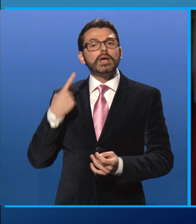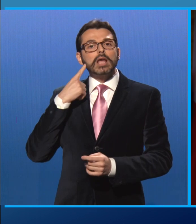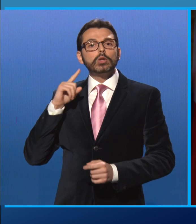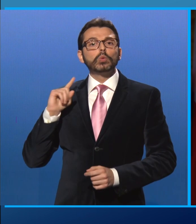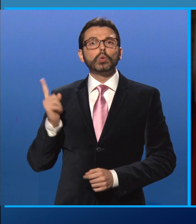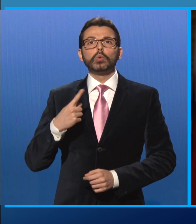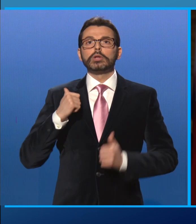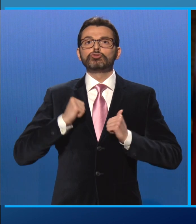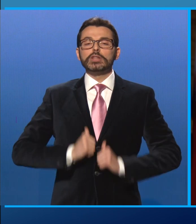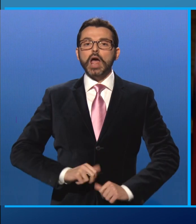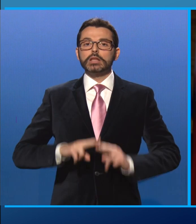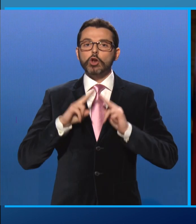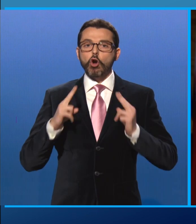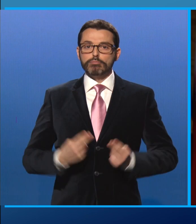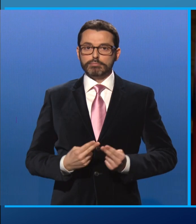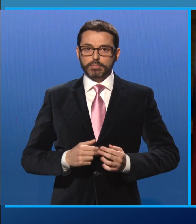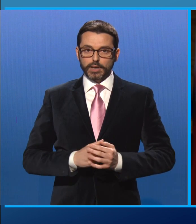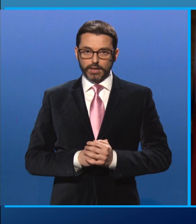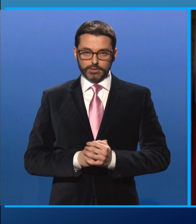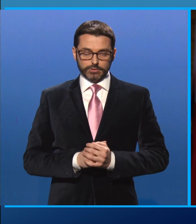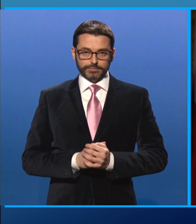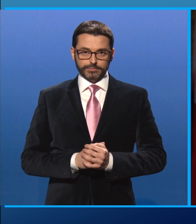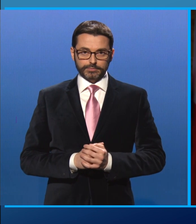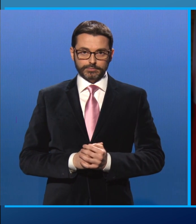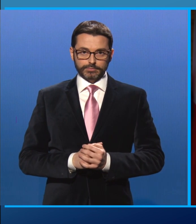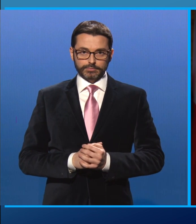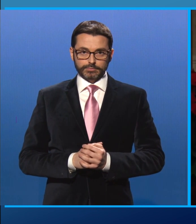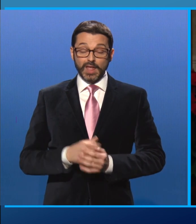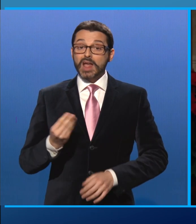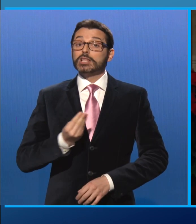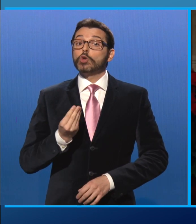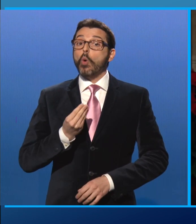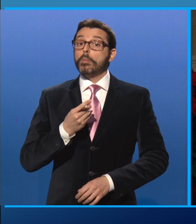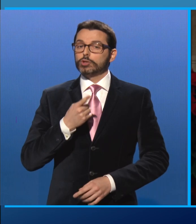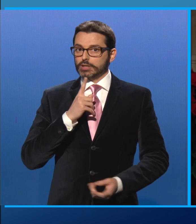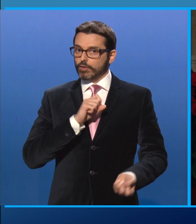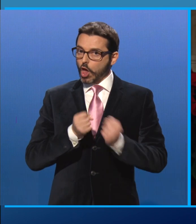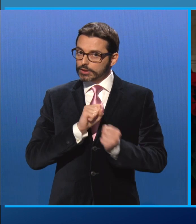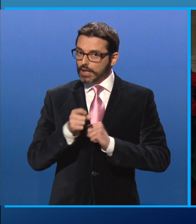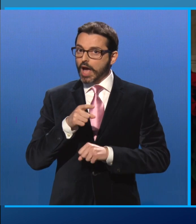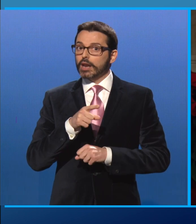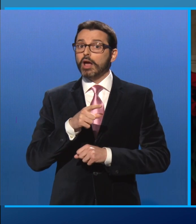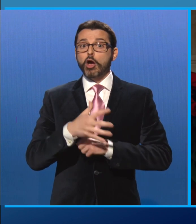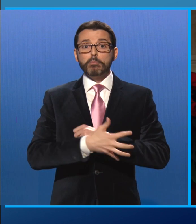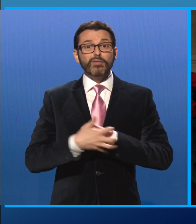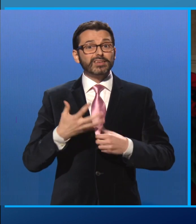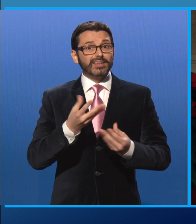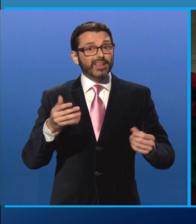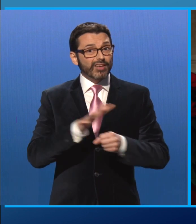cittadini. Combattere la disoccupazione e con essa la povertà di tante famiglie è un obiettivo da